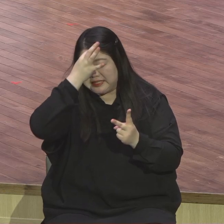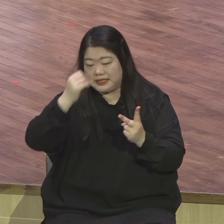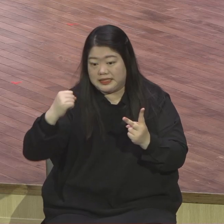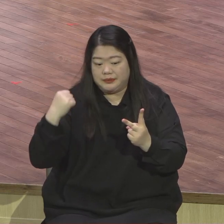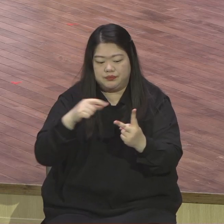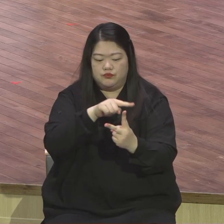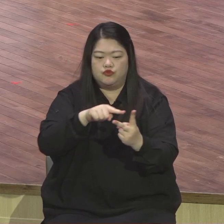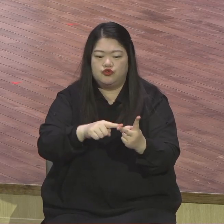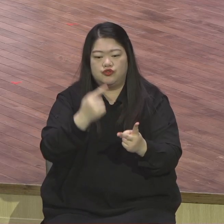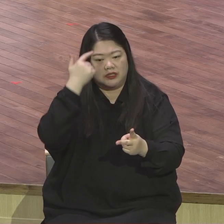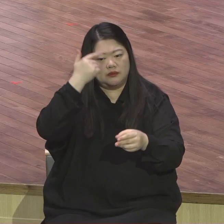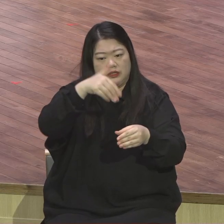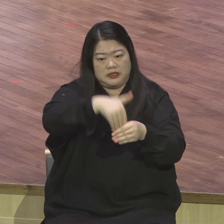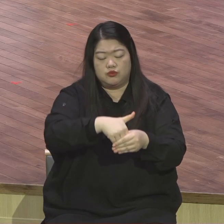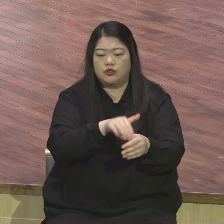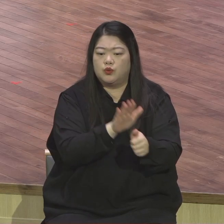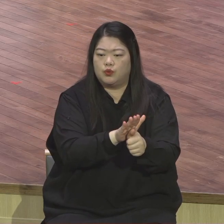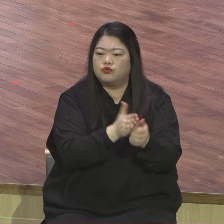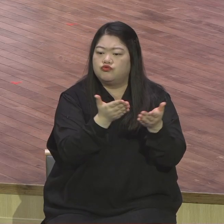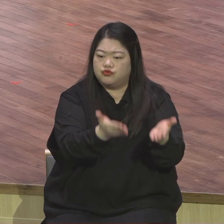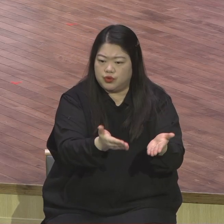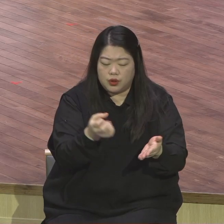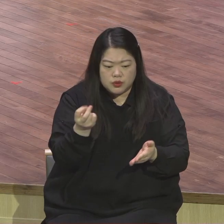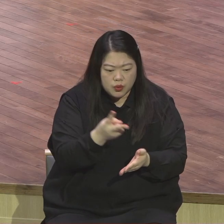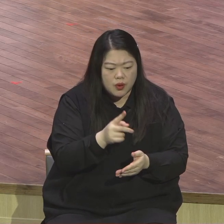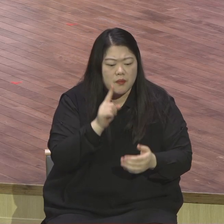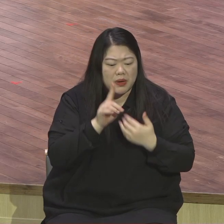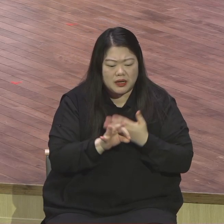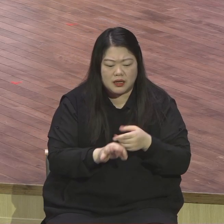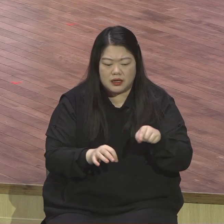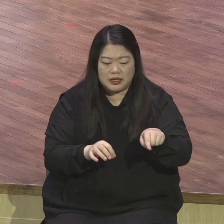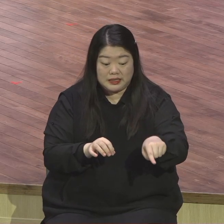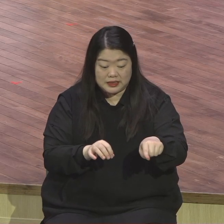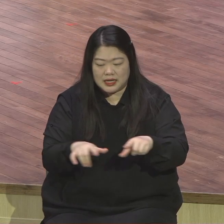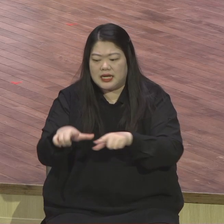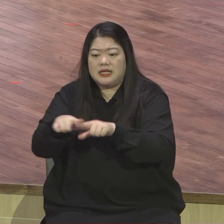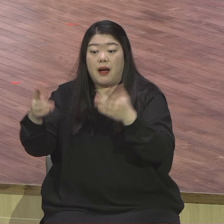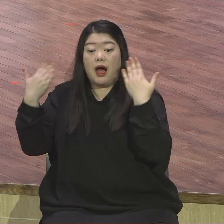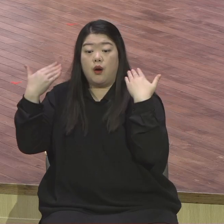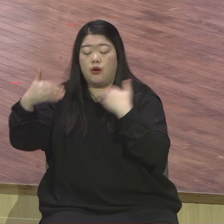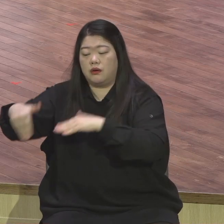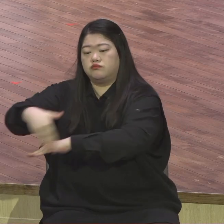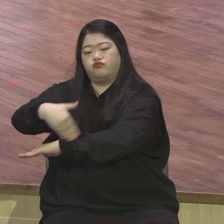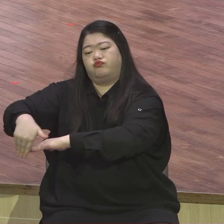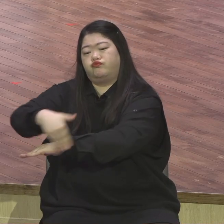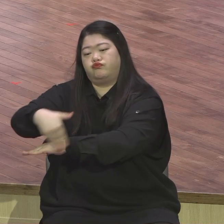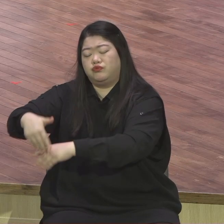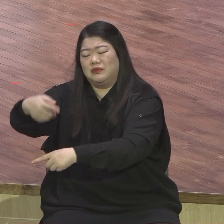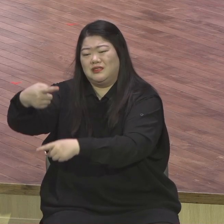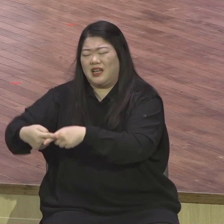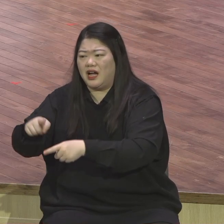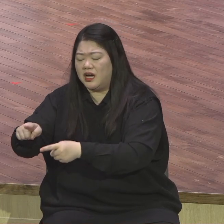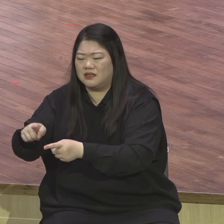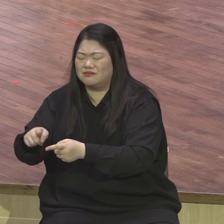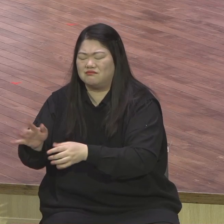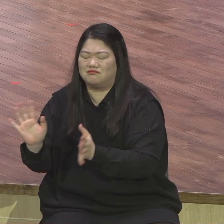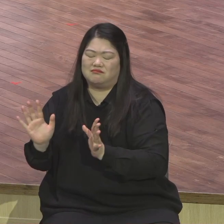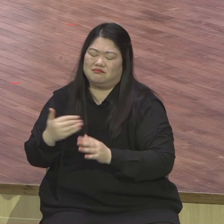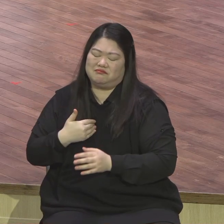대학당한 그 학교에 적응하지 못해서 나온 그 학교 다시 보내서 그 학교를 졸업하게 만들어주는 그렇게 회복시켜주는